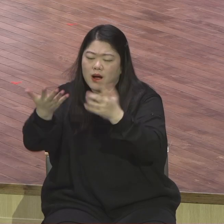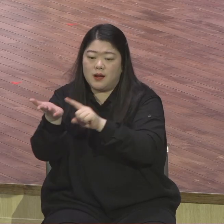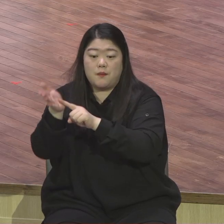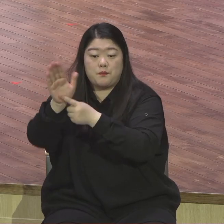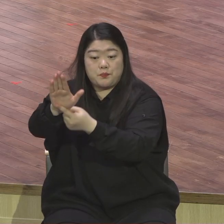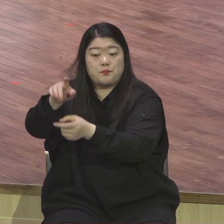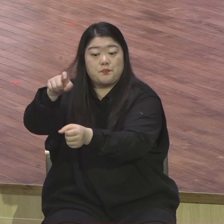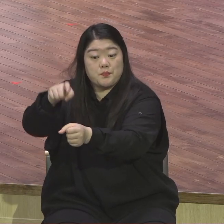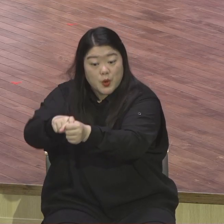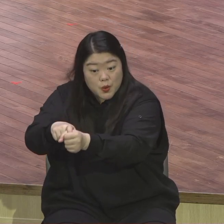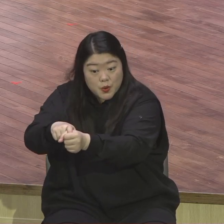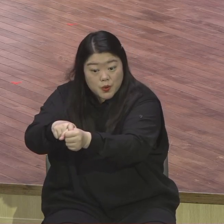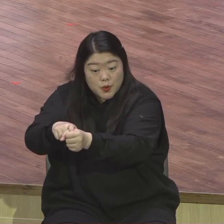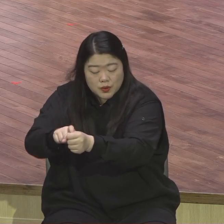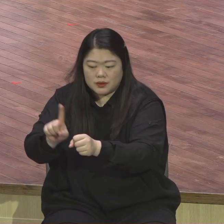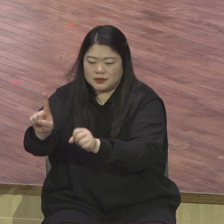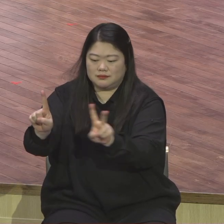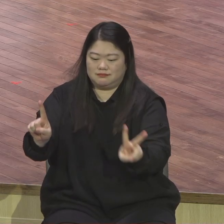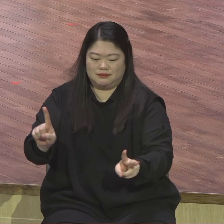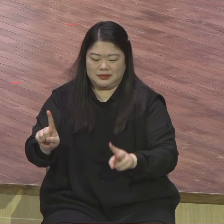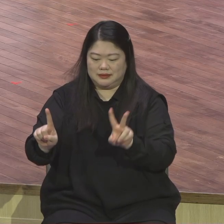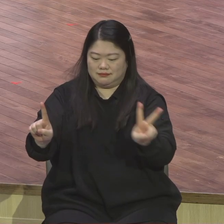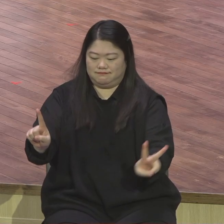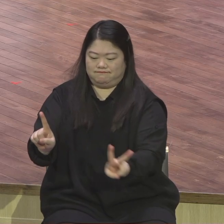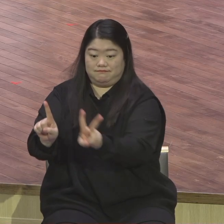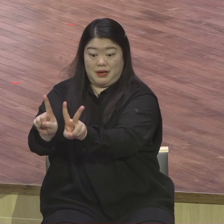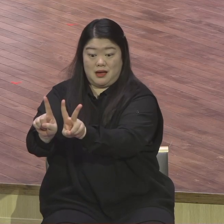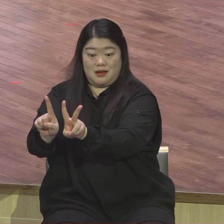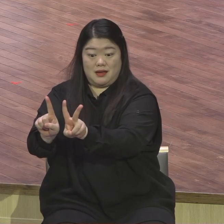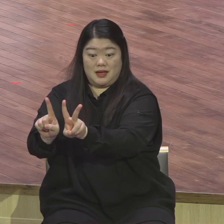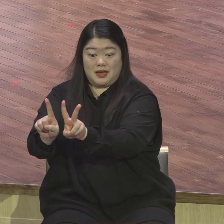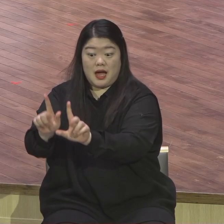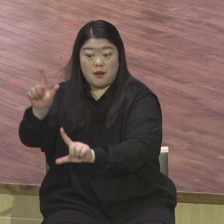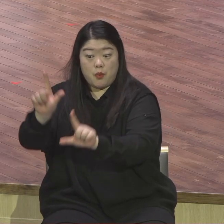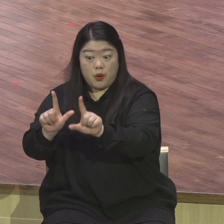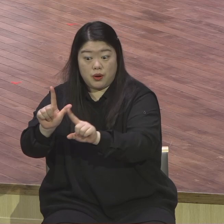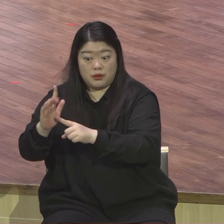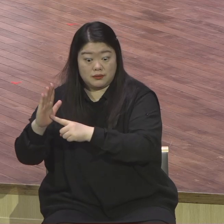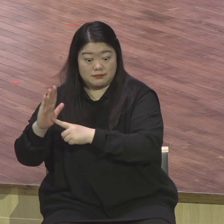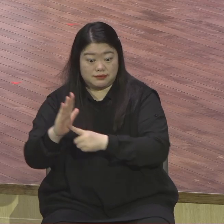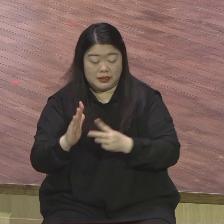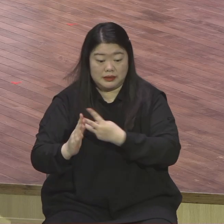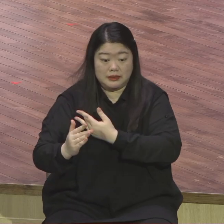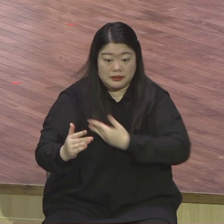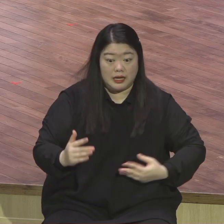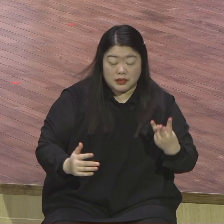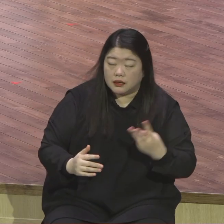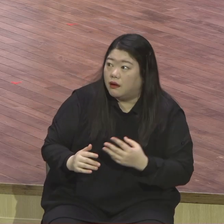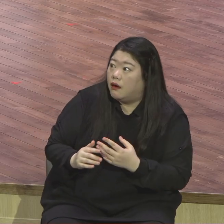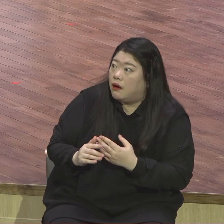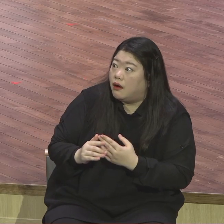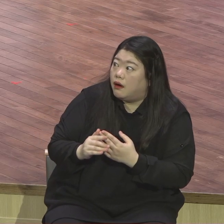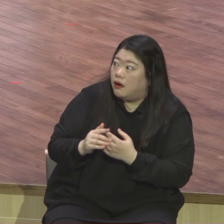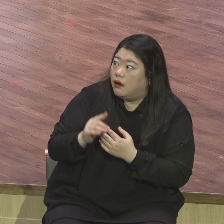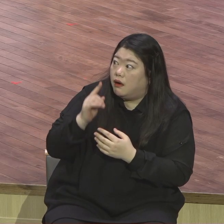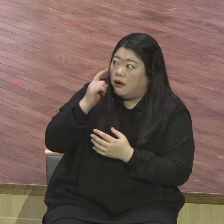용기와 소망을 주는 그런 장면이 앞으로 제자들의 걸어갈 길이 가스바 길입니다